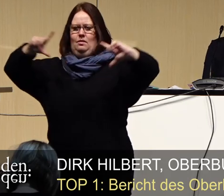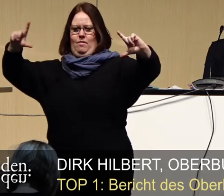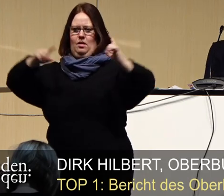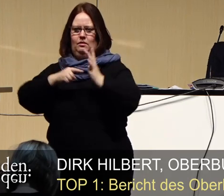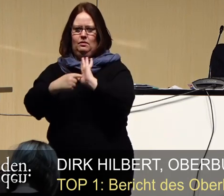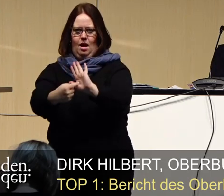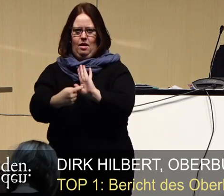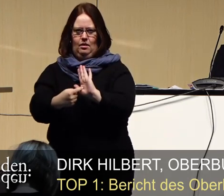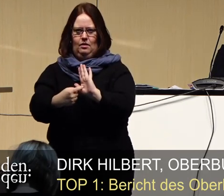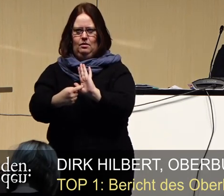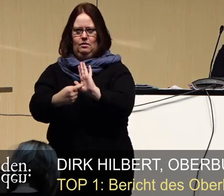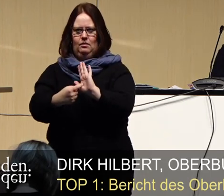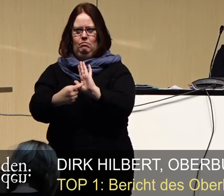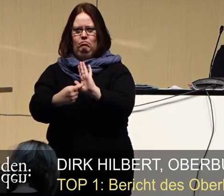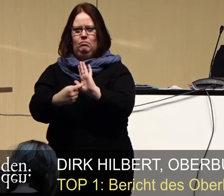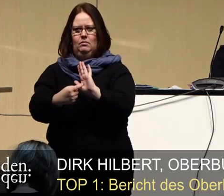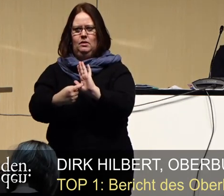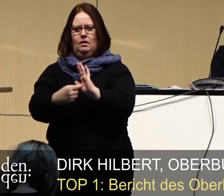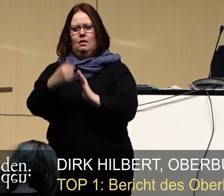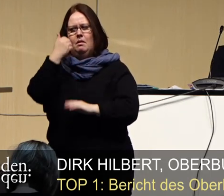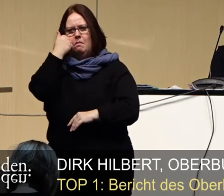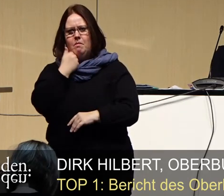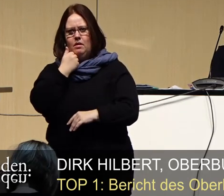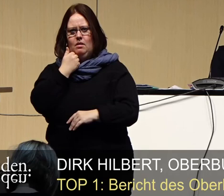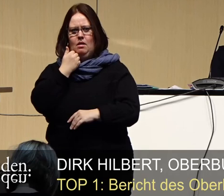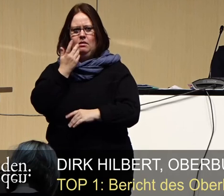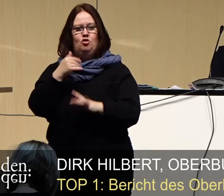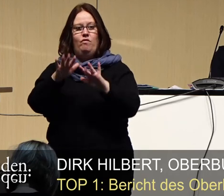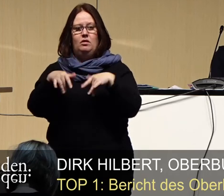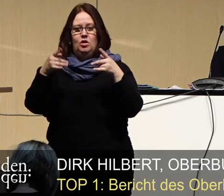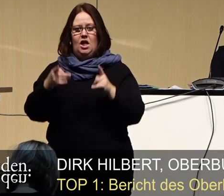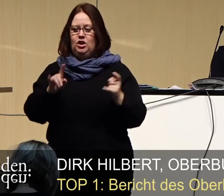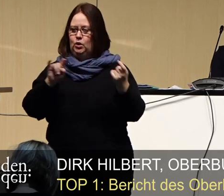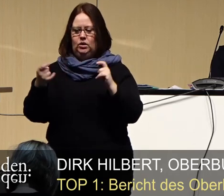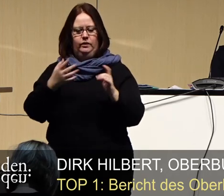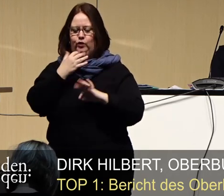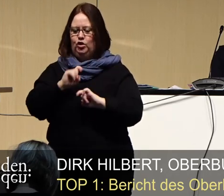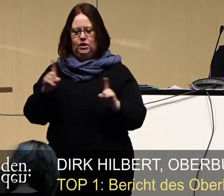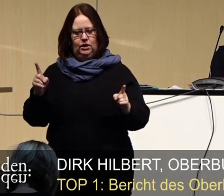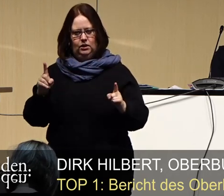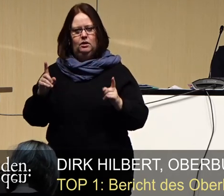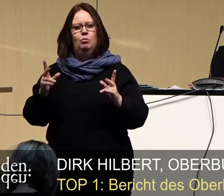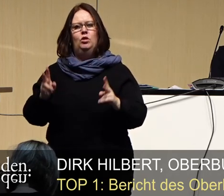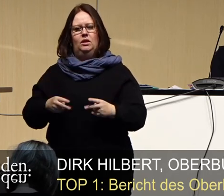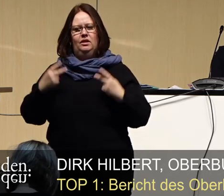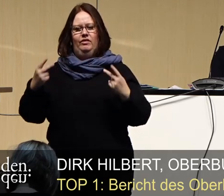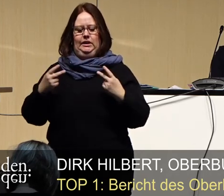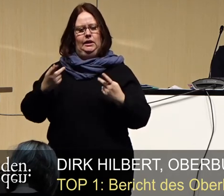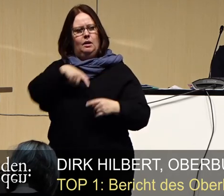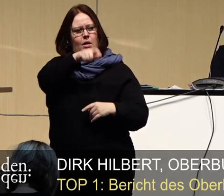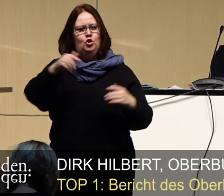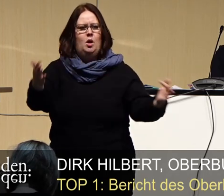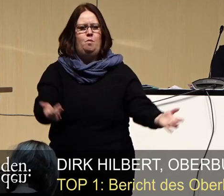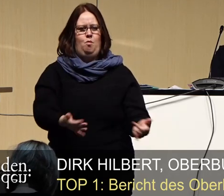zeigen. Lassen Sie uns deshalb auch nicht über versammlungsrechtliche Fragen diskutieren. Lassen Sie uns die Menschen